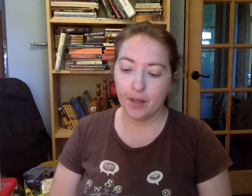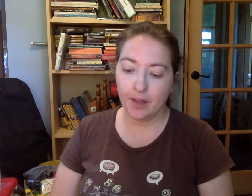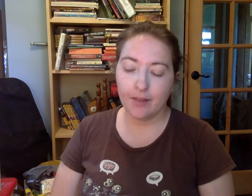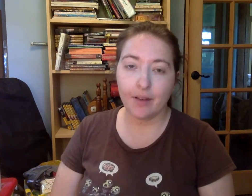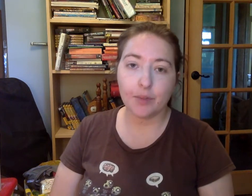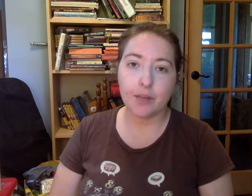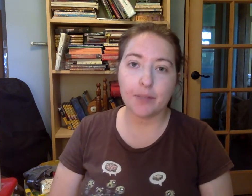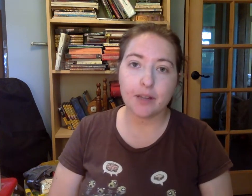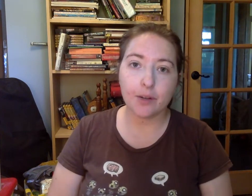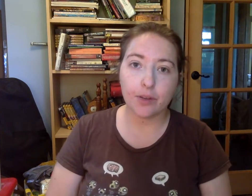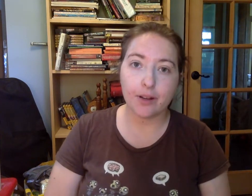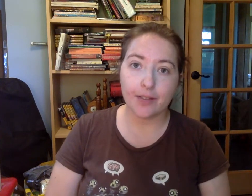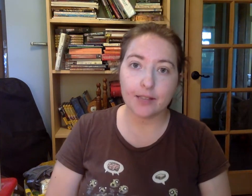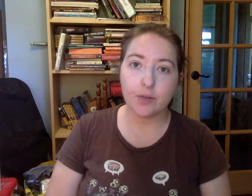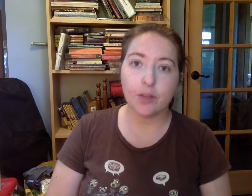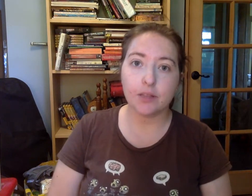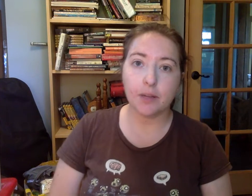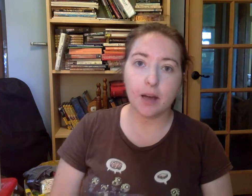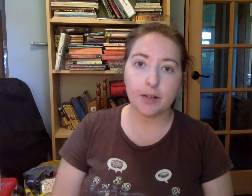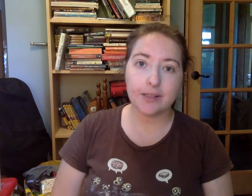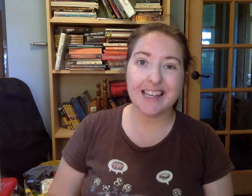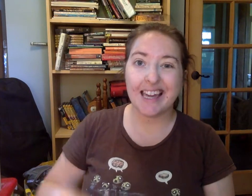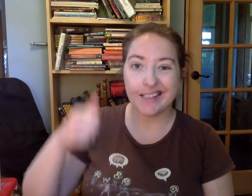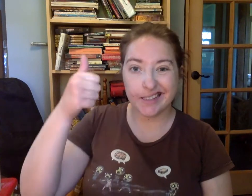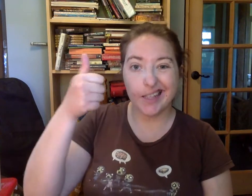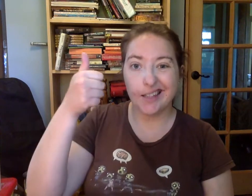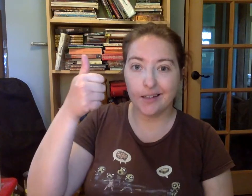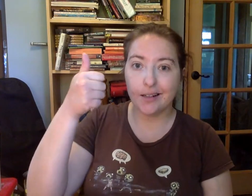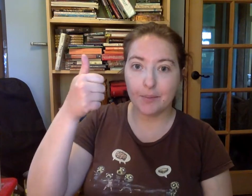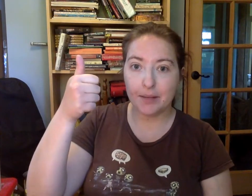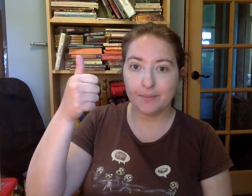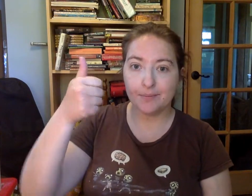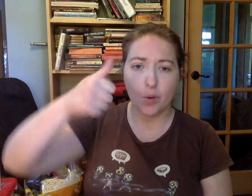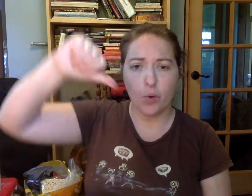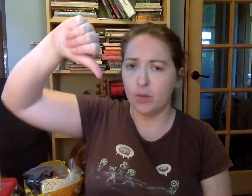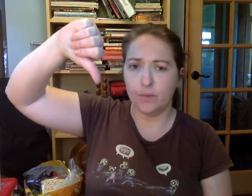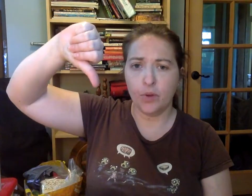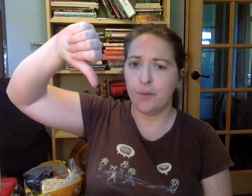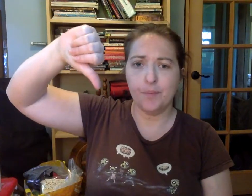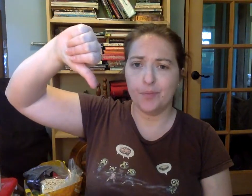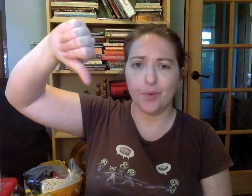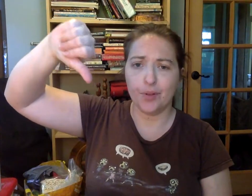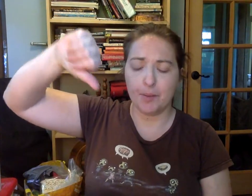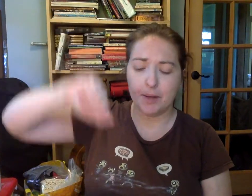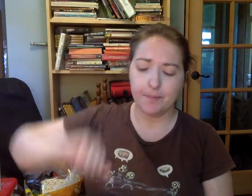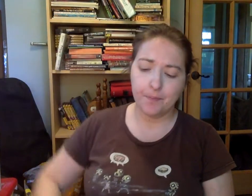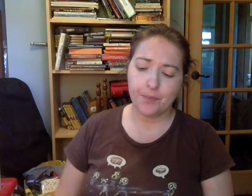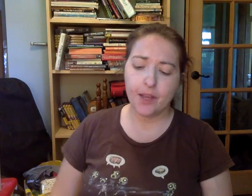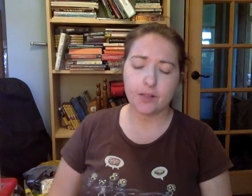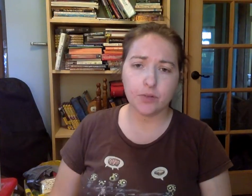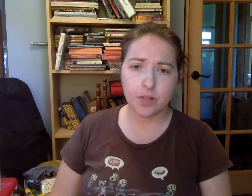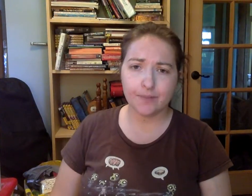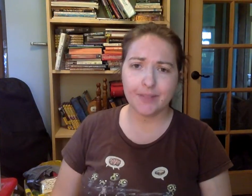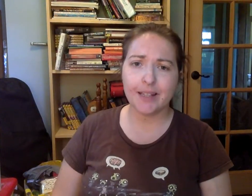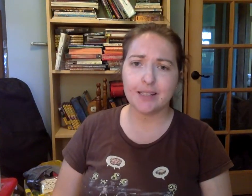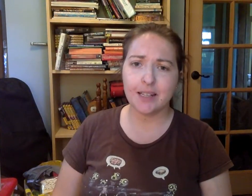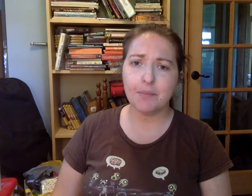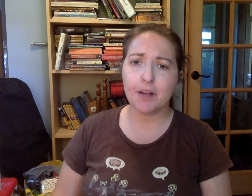Vamos a empezar otra vez con las palabras que sí rima o no no rima. Escuchan y deciden para